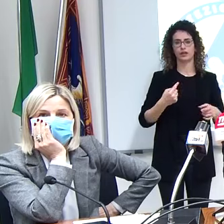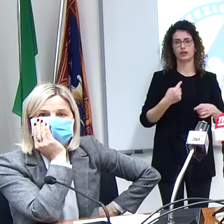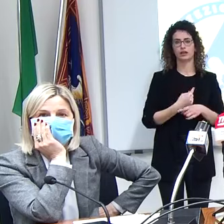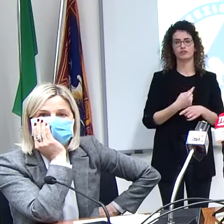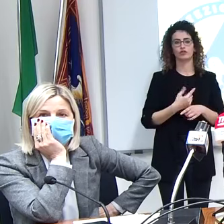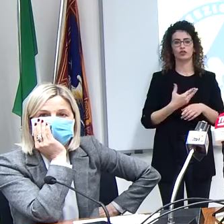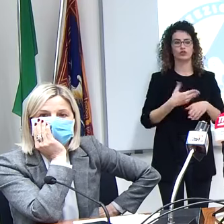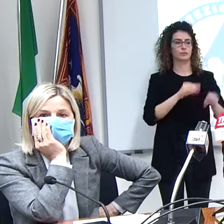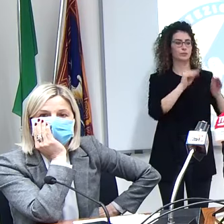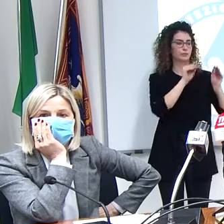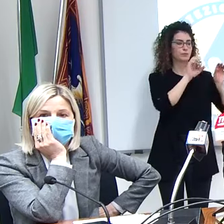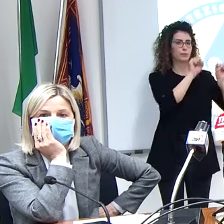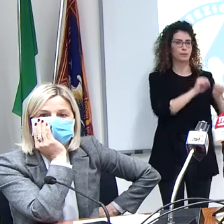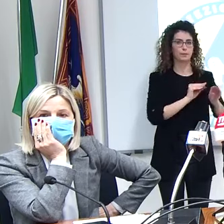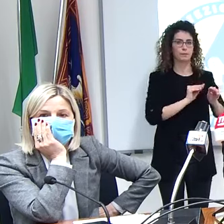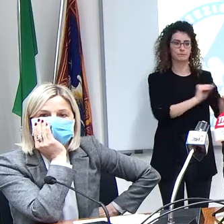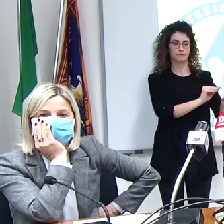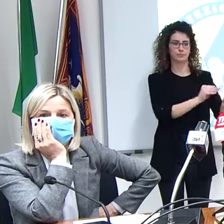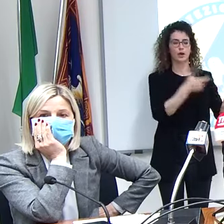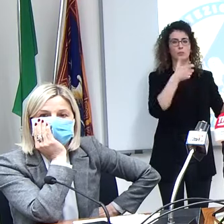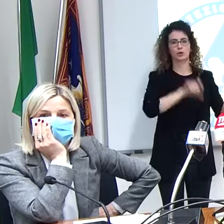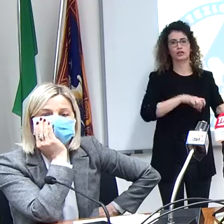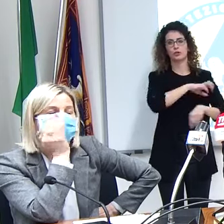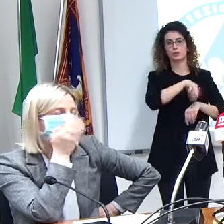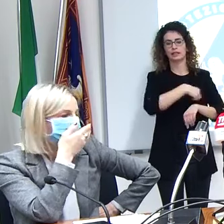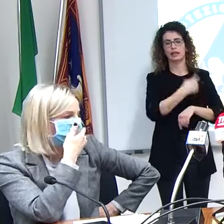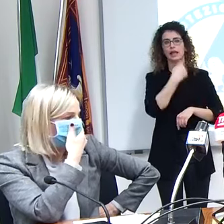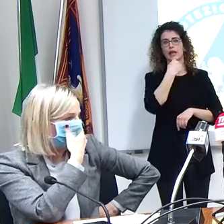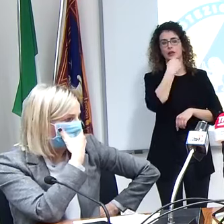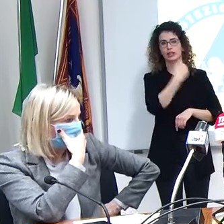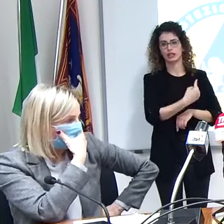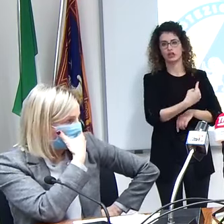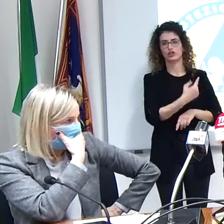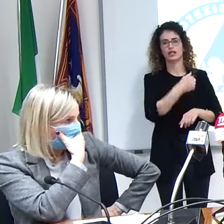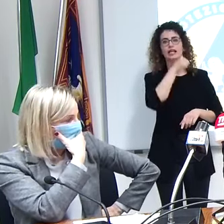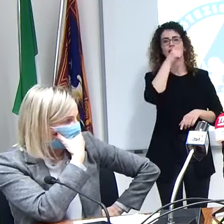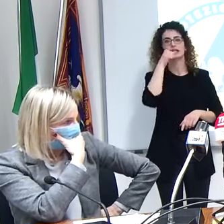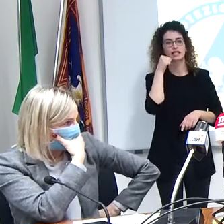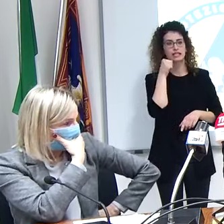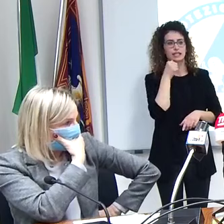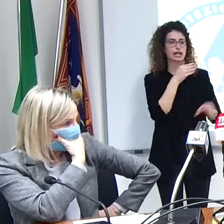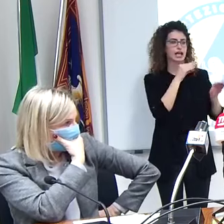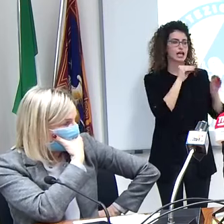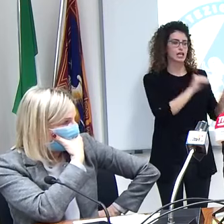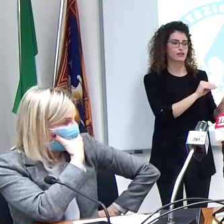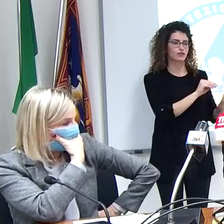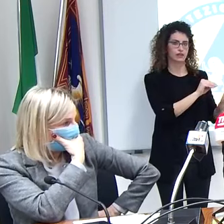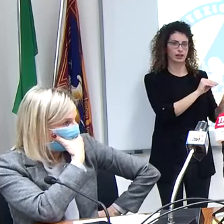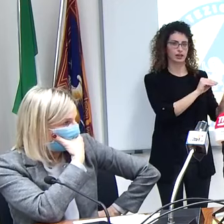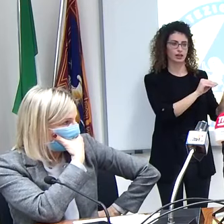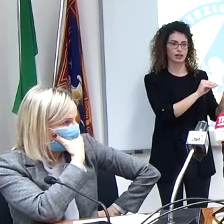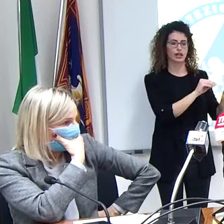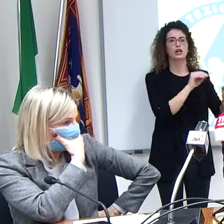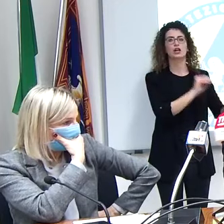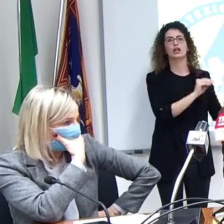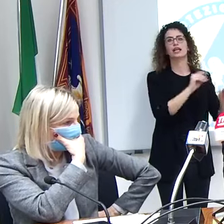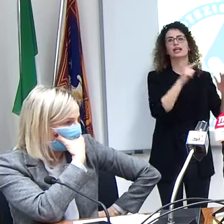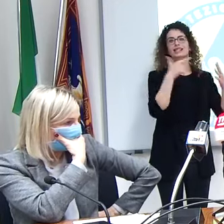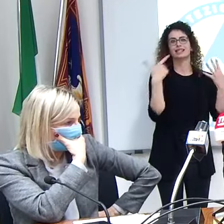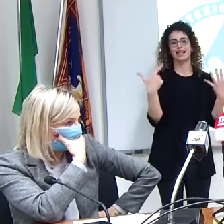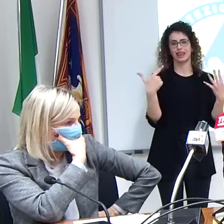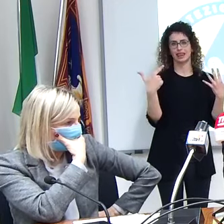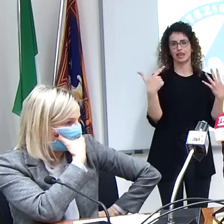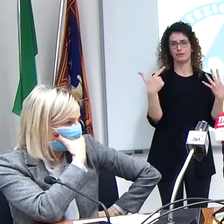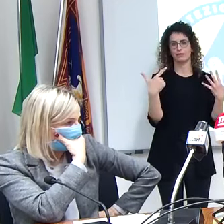stoccaggio perché il ministero ci chiedeva di avere sedi limitate di stoccaggio sono sette sette